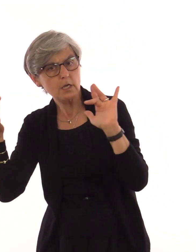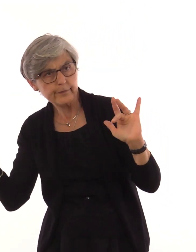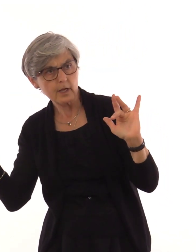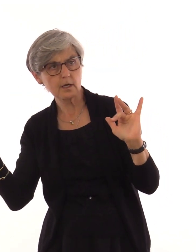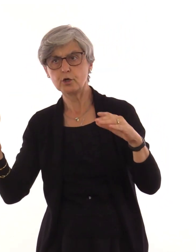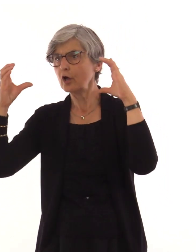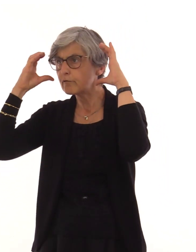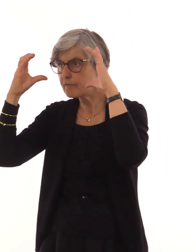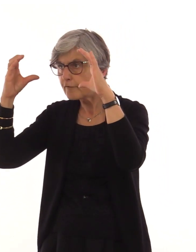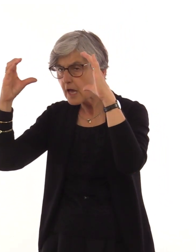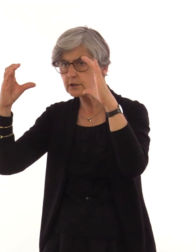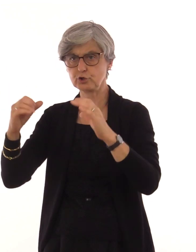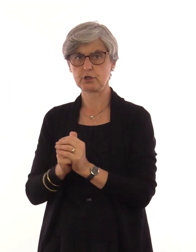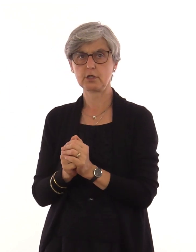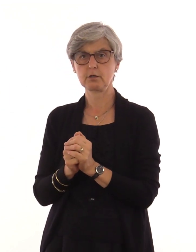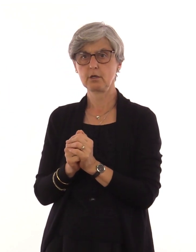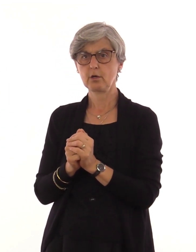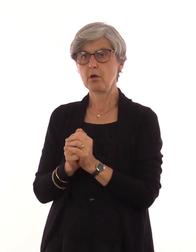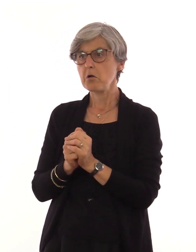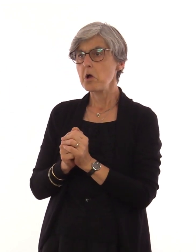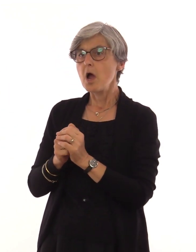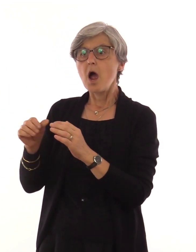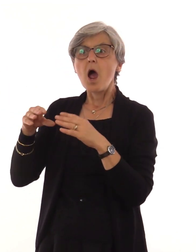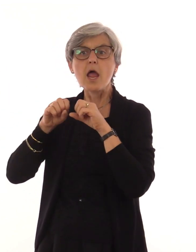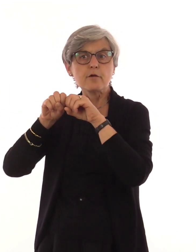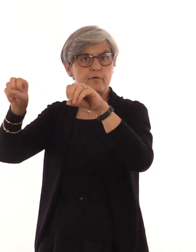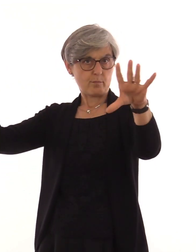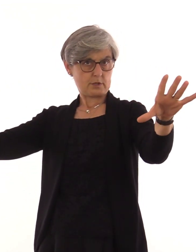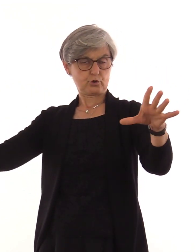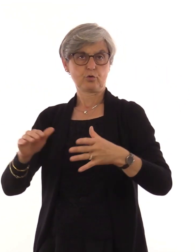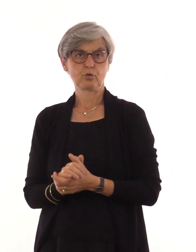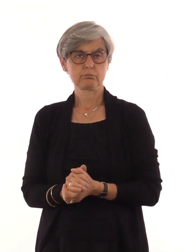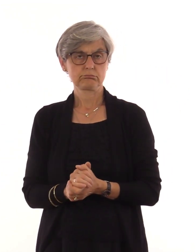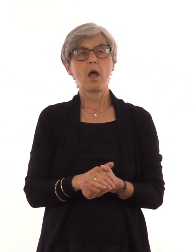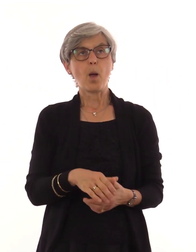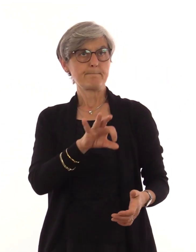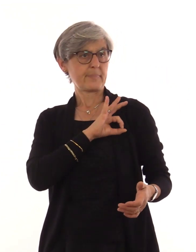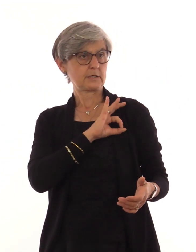Internet, im Fernsehen, viele Informationen von den Parteien.